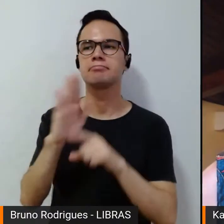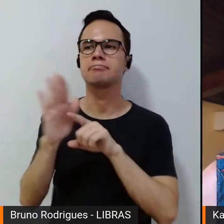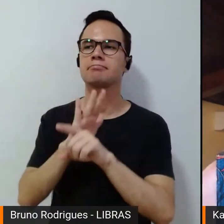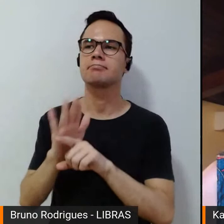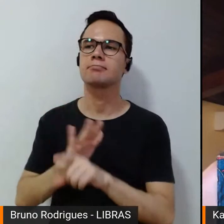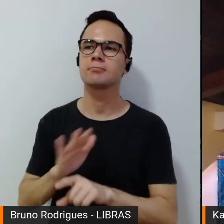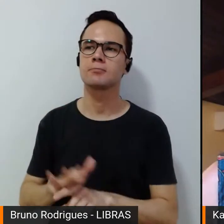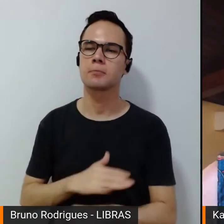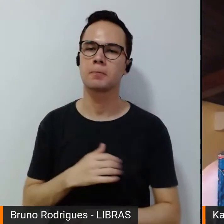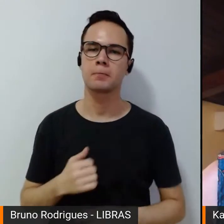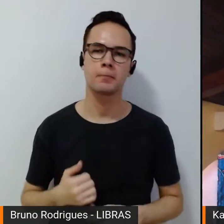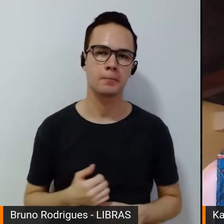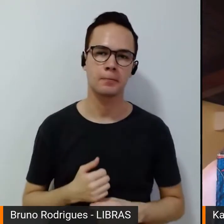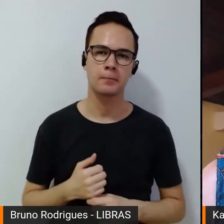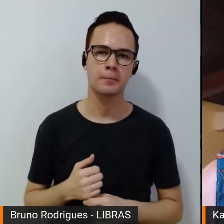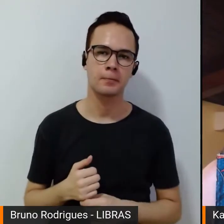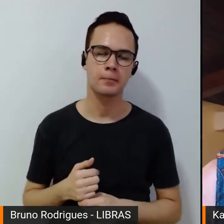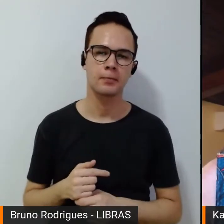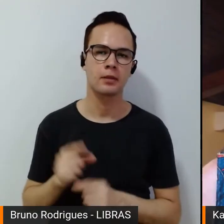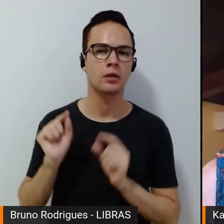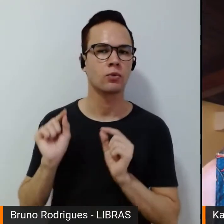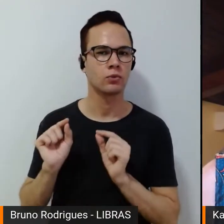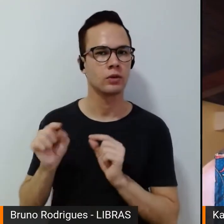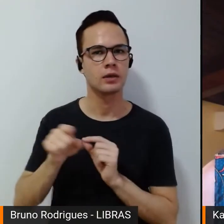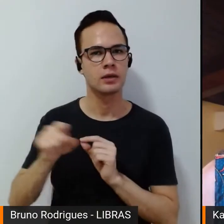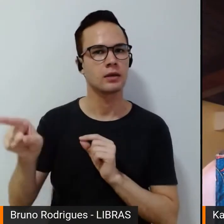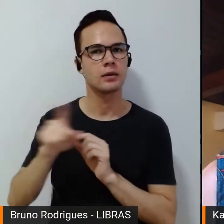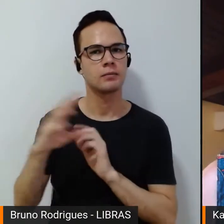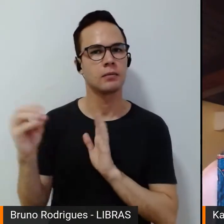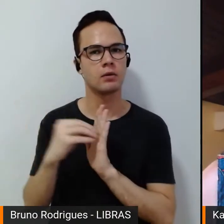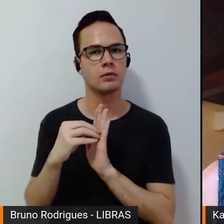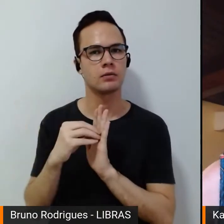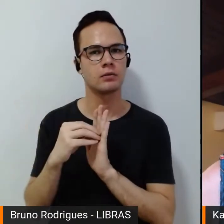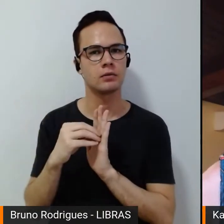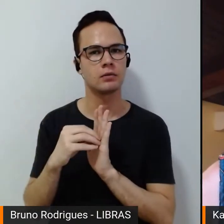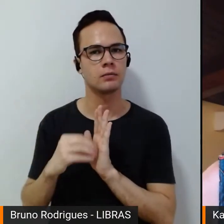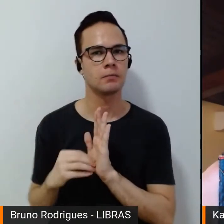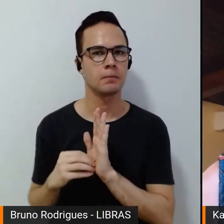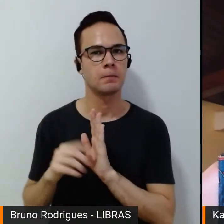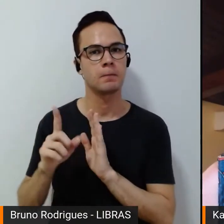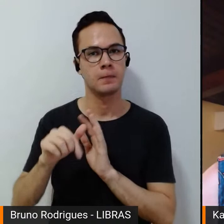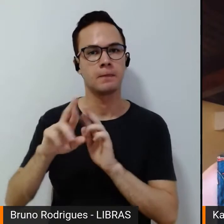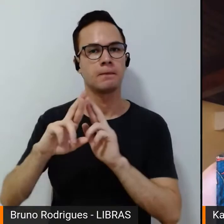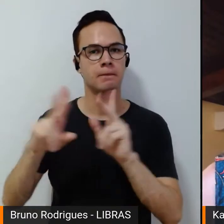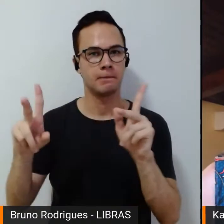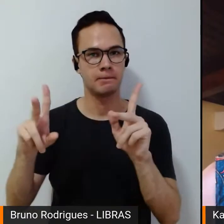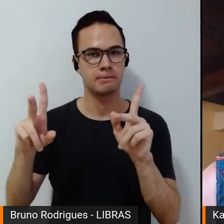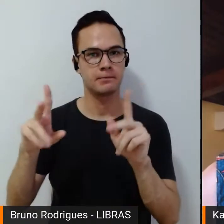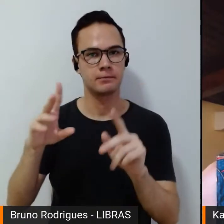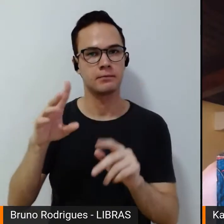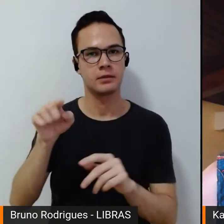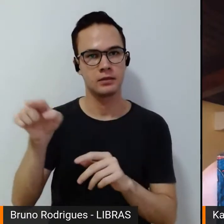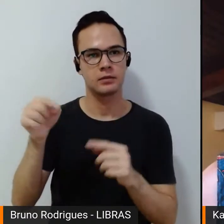ao que elas imputavam a essa diferença de trato.